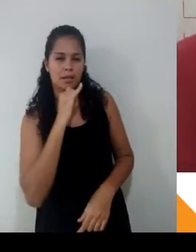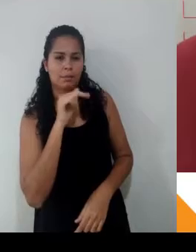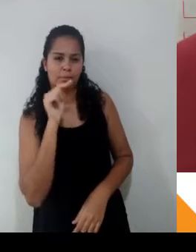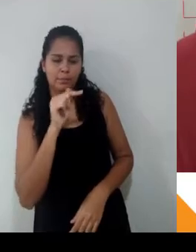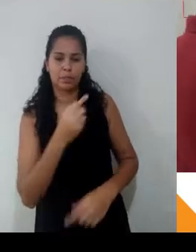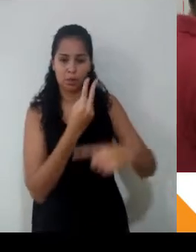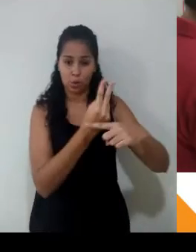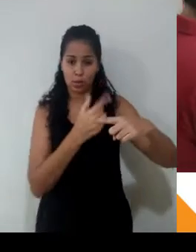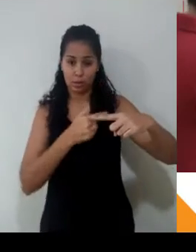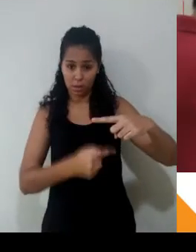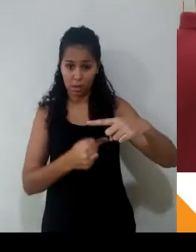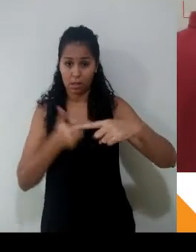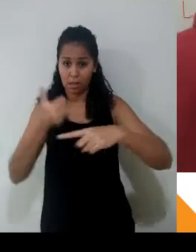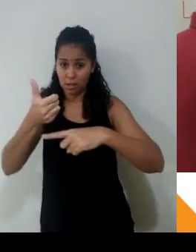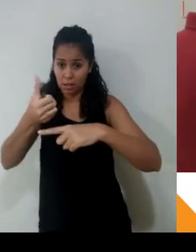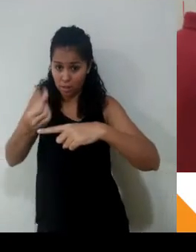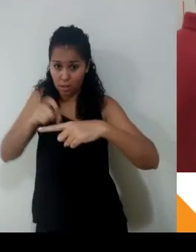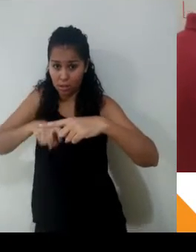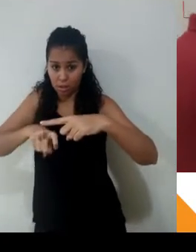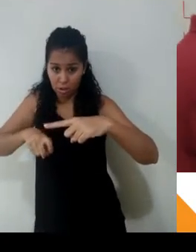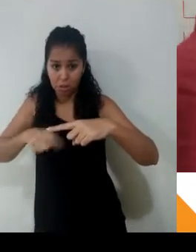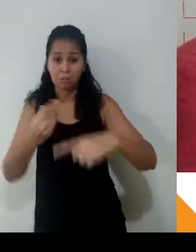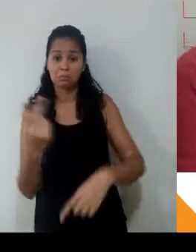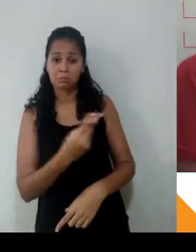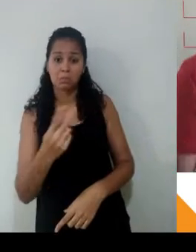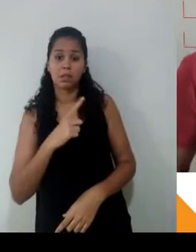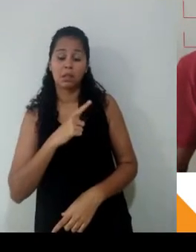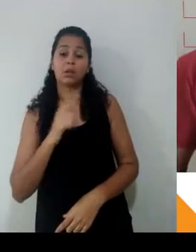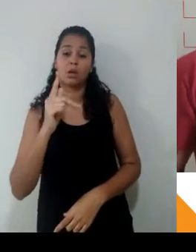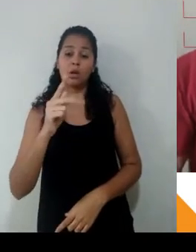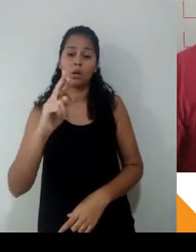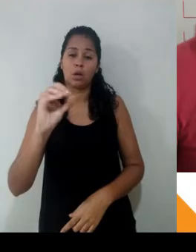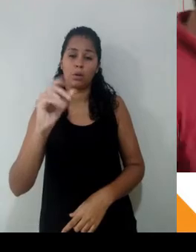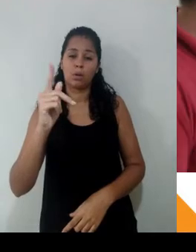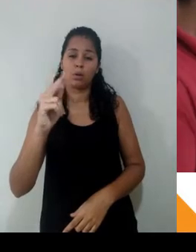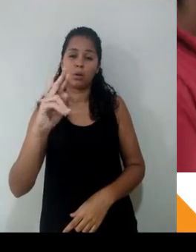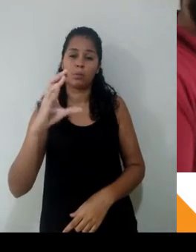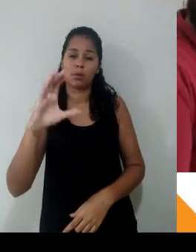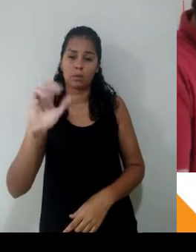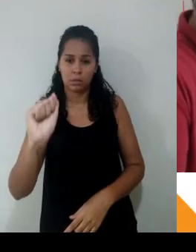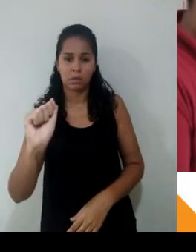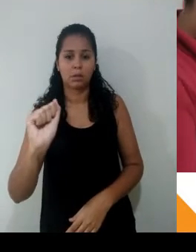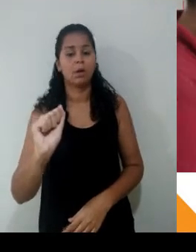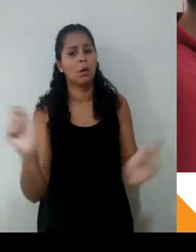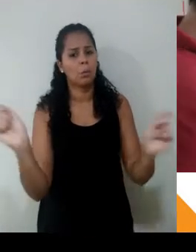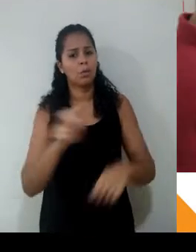tem uma proporção. Só vai ser válido essa proporção pra algum valor de x. E aí o que a gente faz? A gente faz conta, né? A gente quer